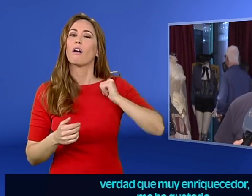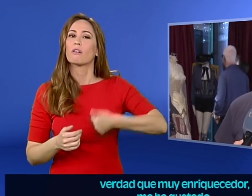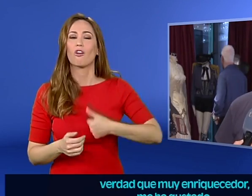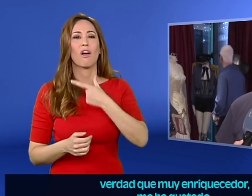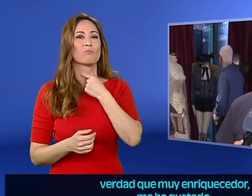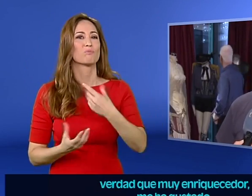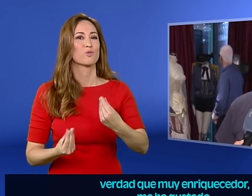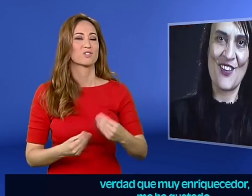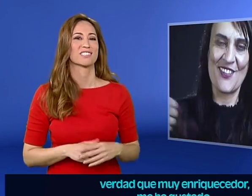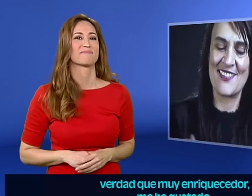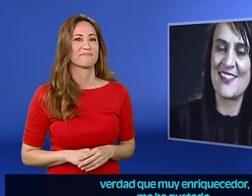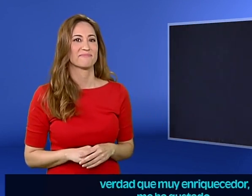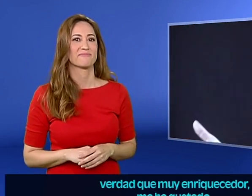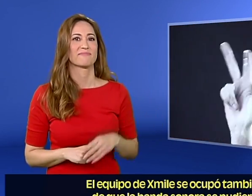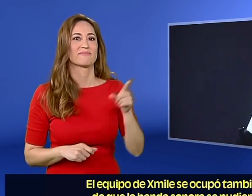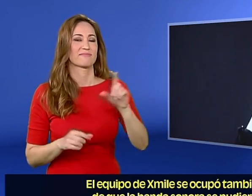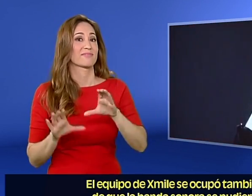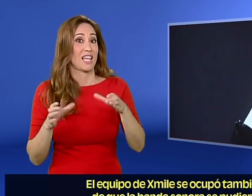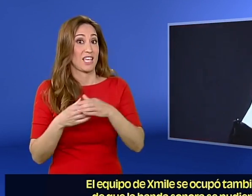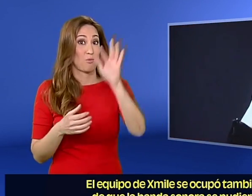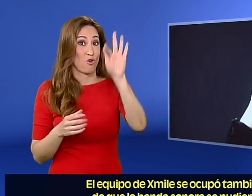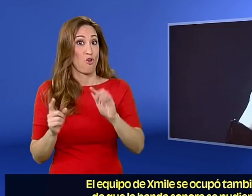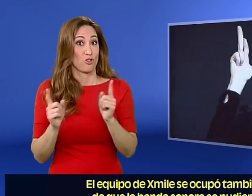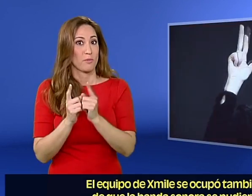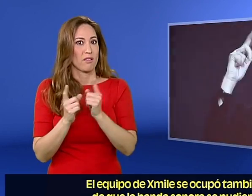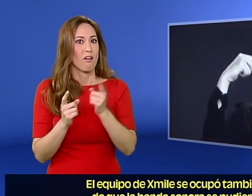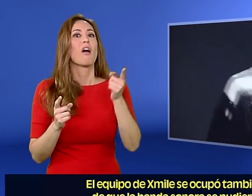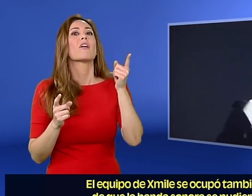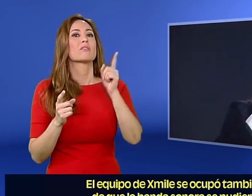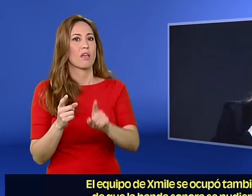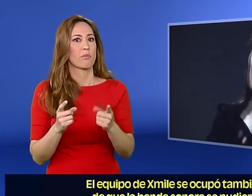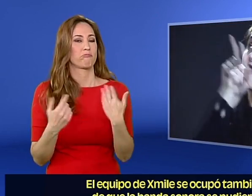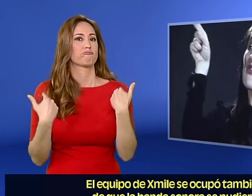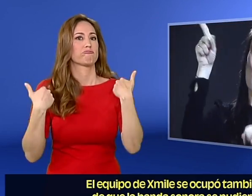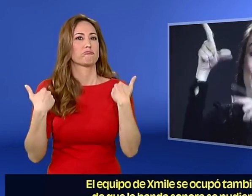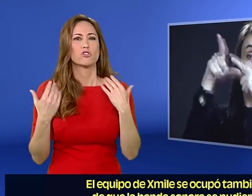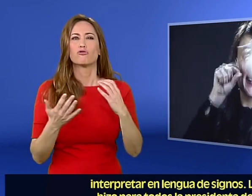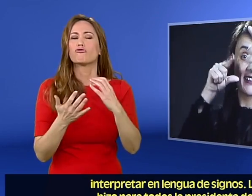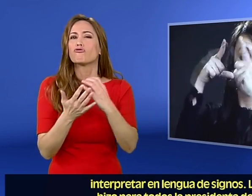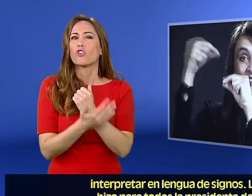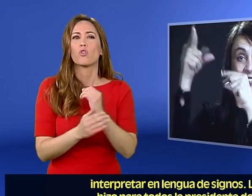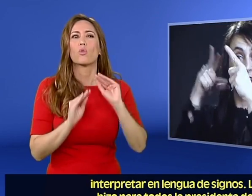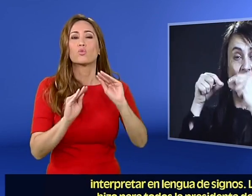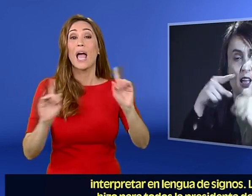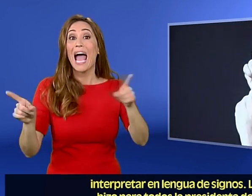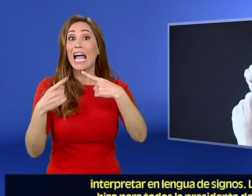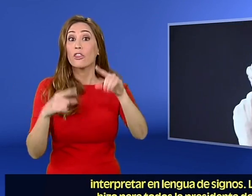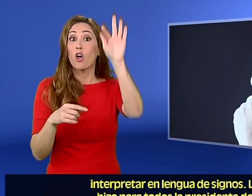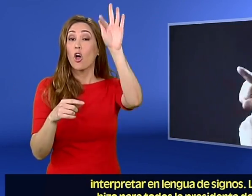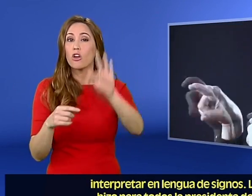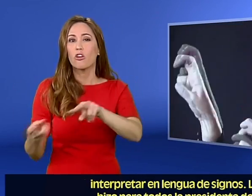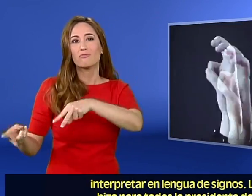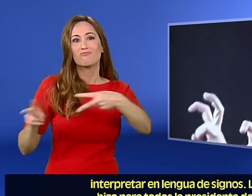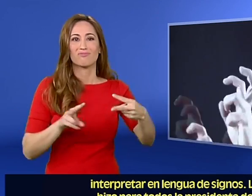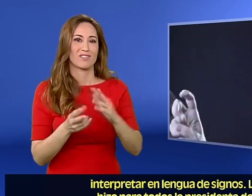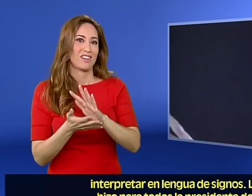muy enriquecedor, me ha gustado. El equipo de X-Smile se ocupó también de que la banda sonora se pudiera interpretar en lengua de signos.